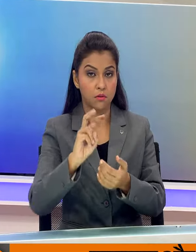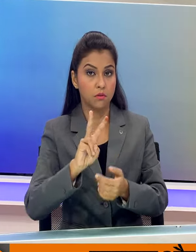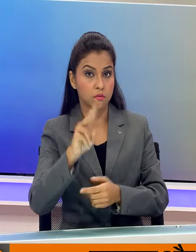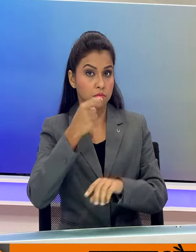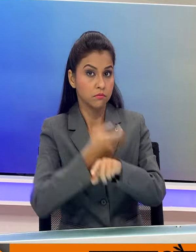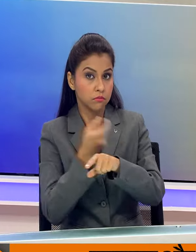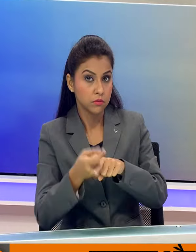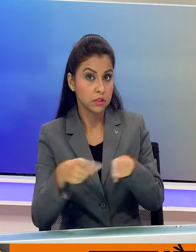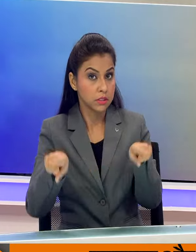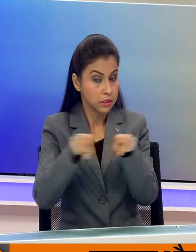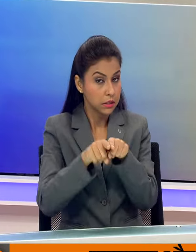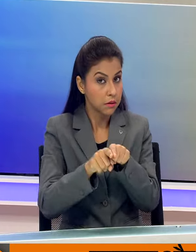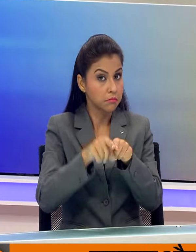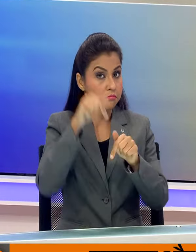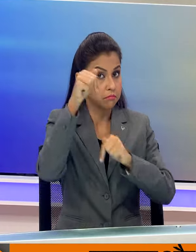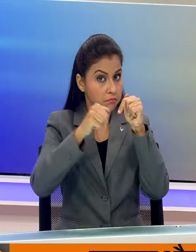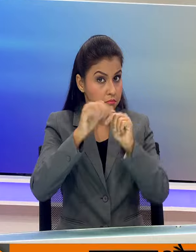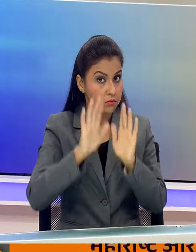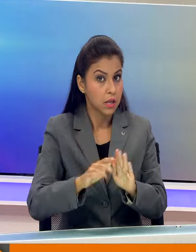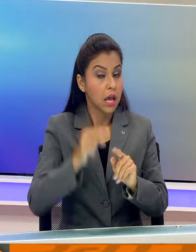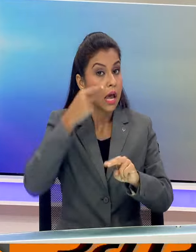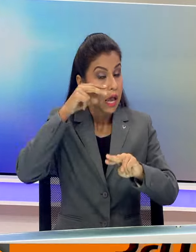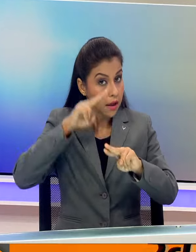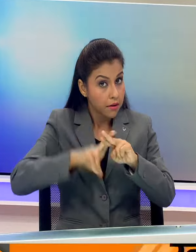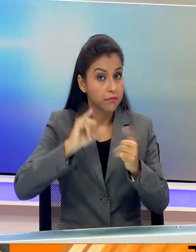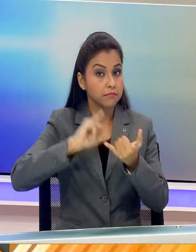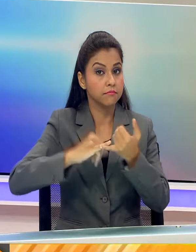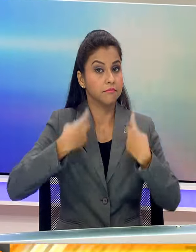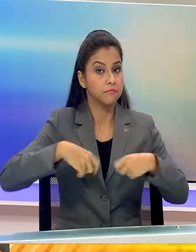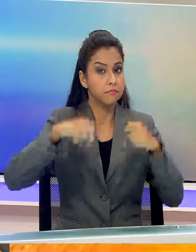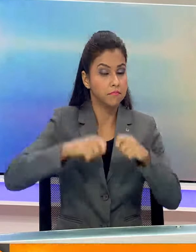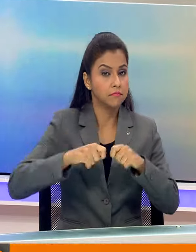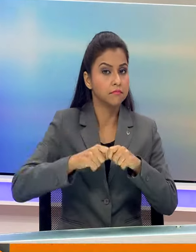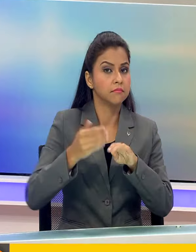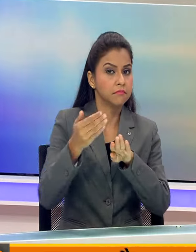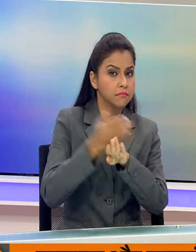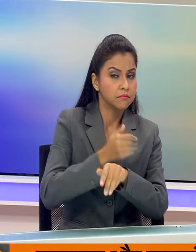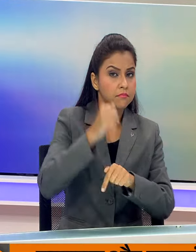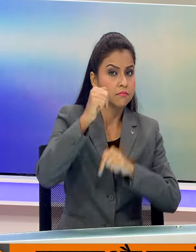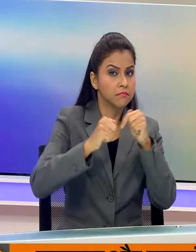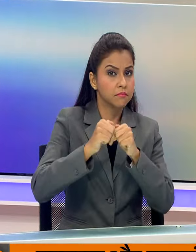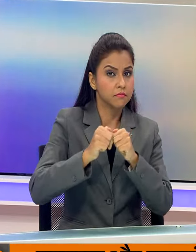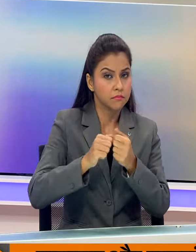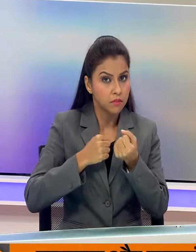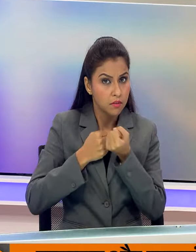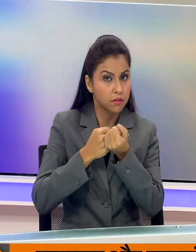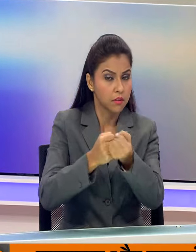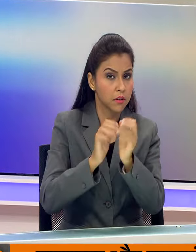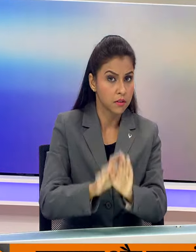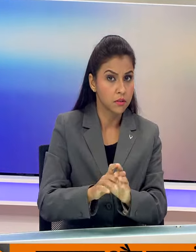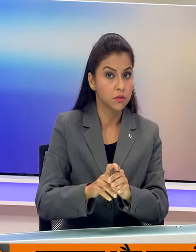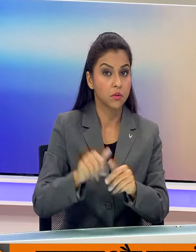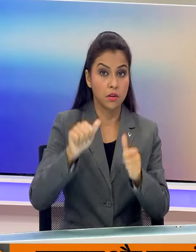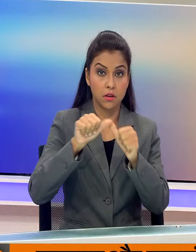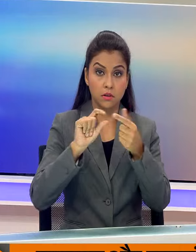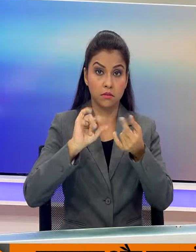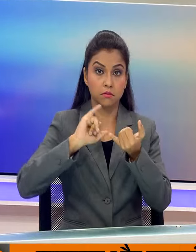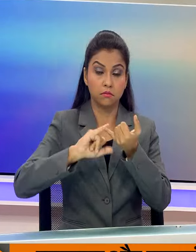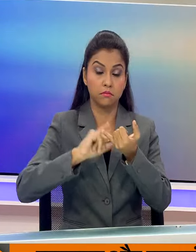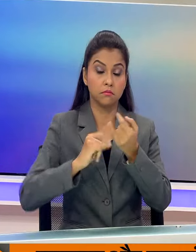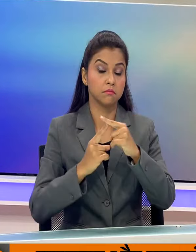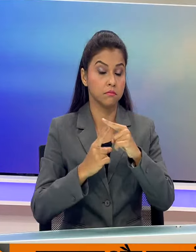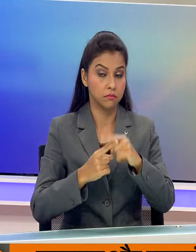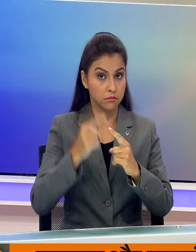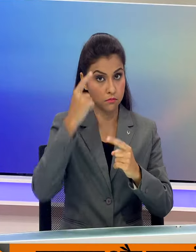होगा अगर वोटिंग से पहले कोट शरत पवार के पक्ष में फैसला देगा तो अजीत पवार की मुश्किल बढ़ सकती है